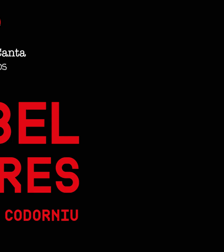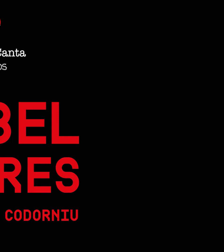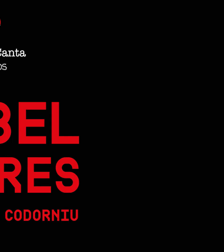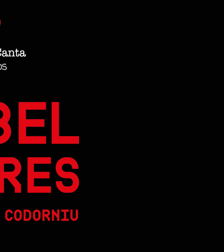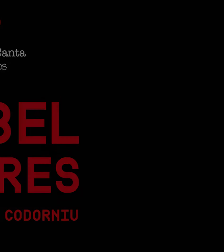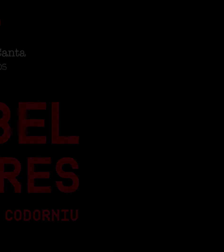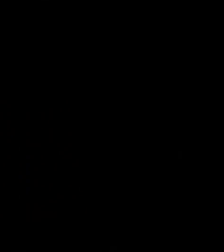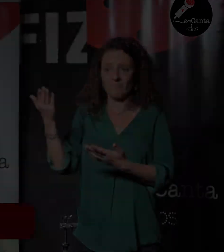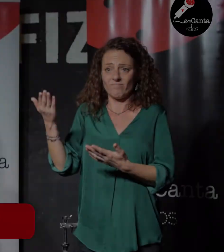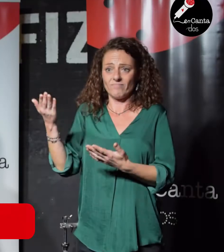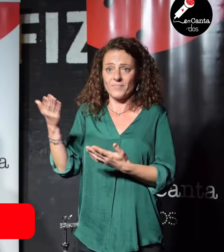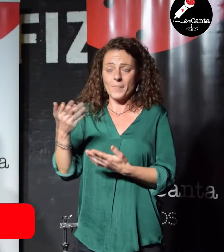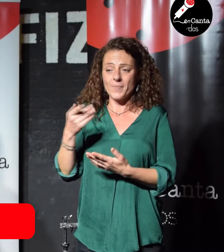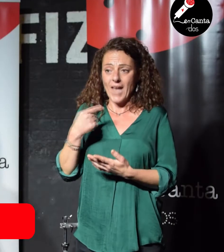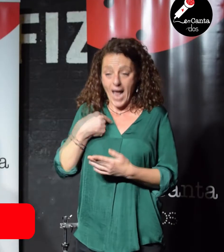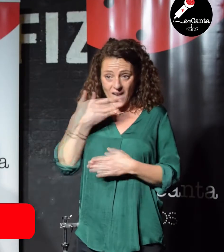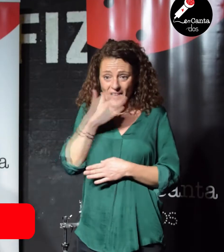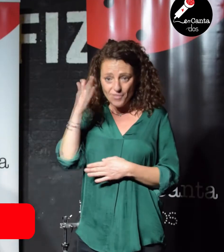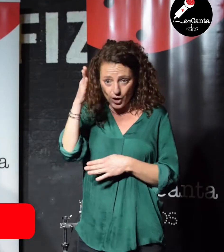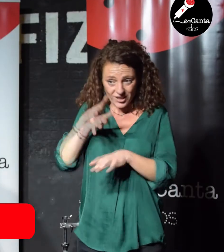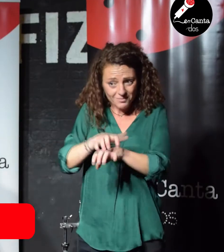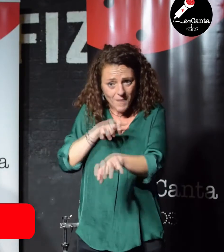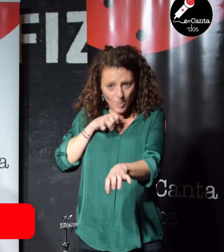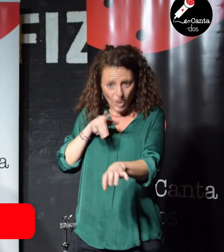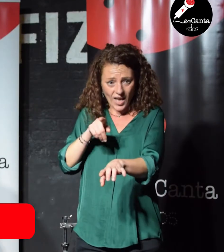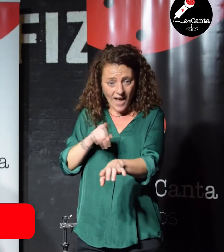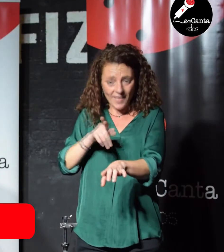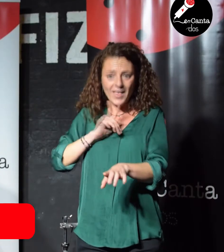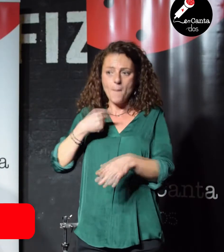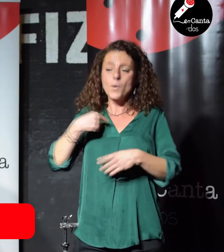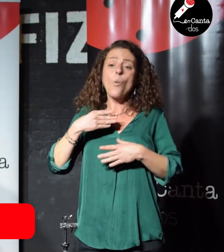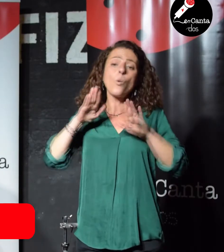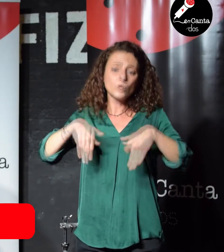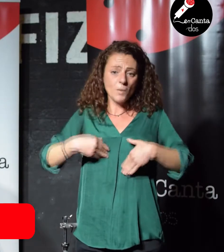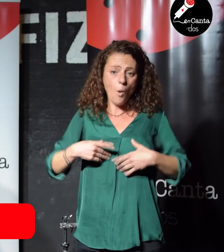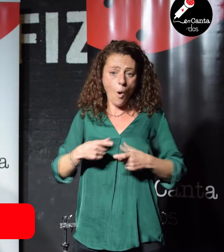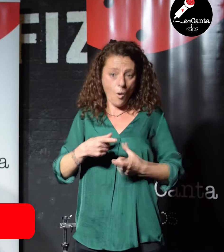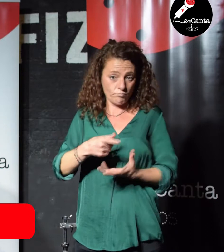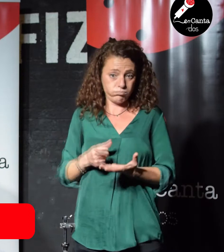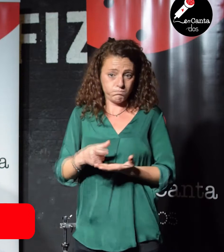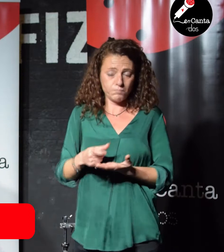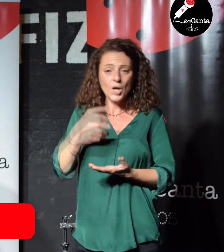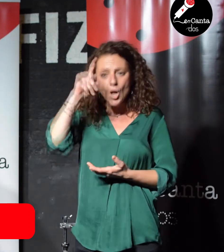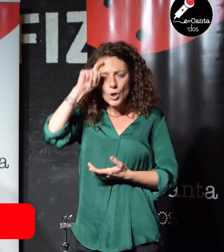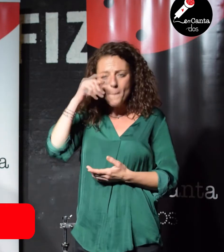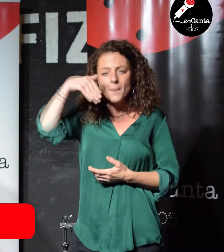La mayoría de canciones que voy a tocar forman parte de mi último álbum, que lleva por nombre Meraki, y